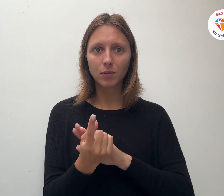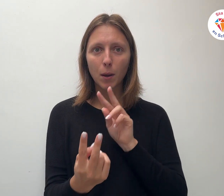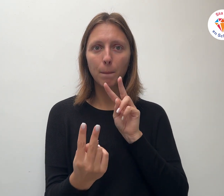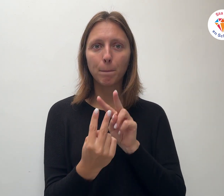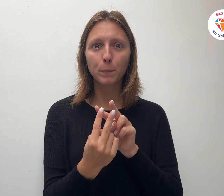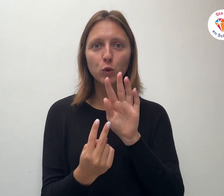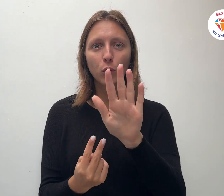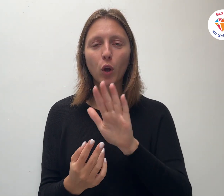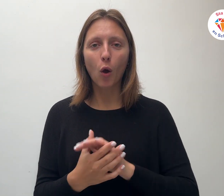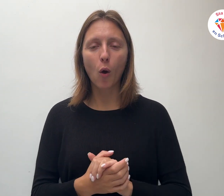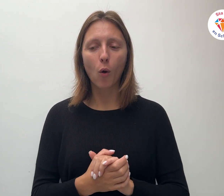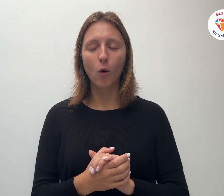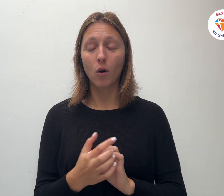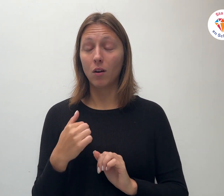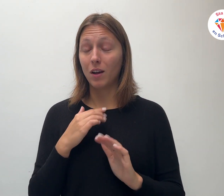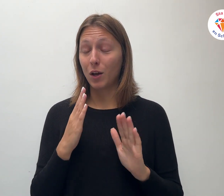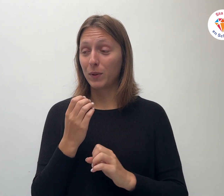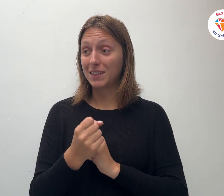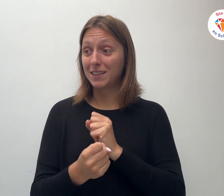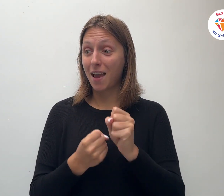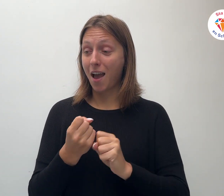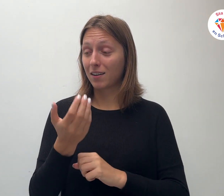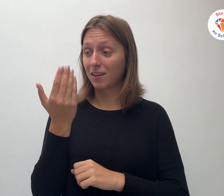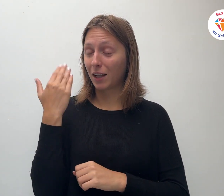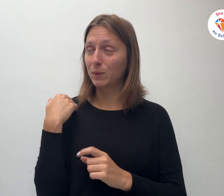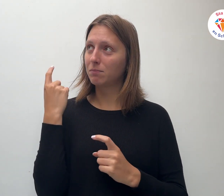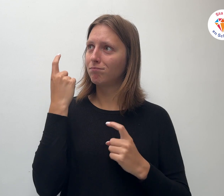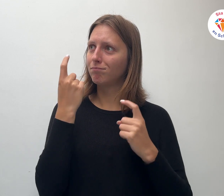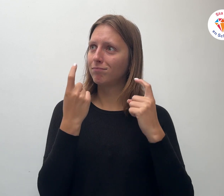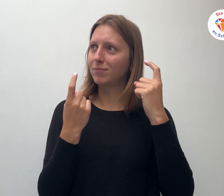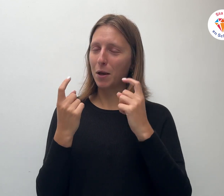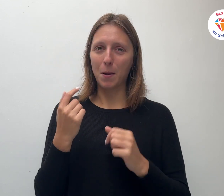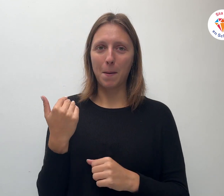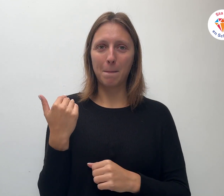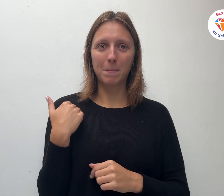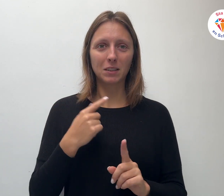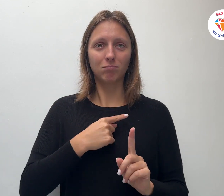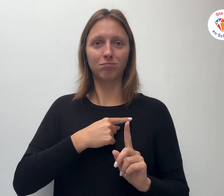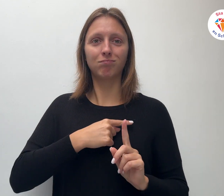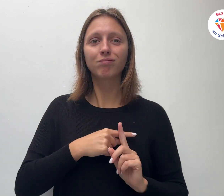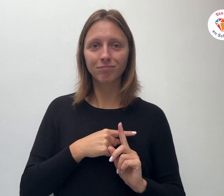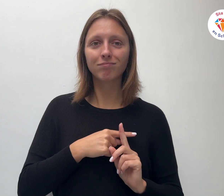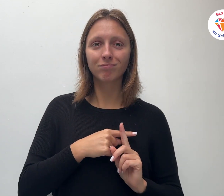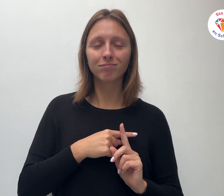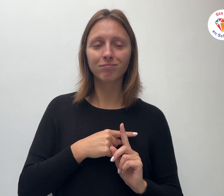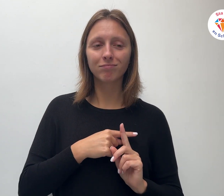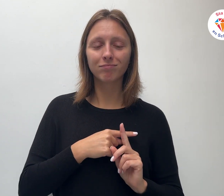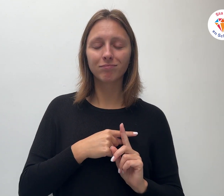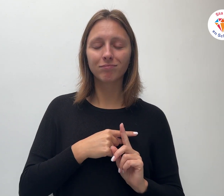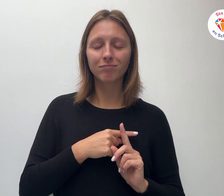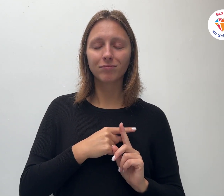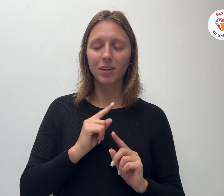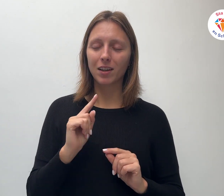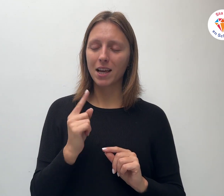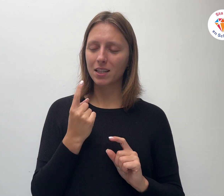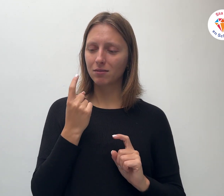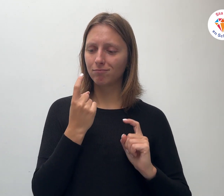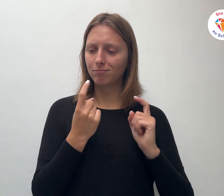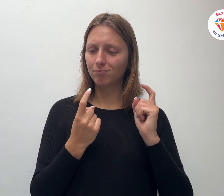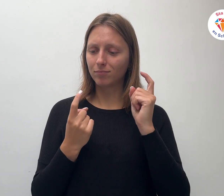Die vraag heb ik me jaren geleden gesteld Toen ik net tot geloof was gekomen En mijn eerste gedachten waren Hopelijk